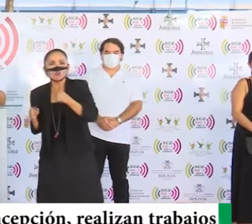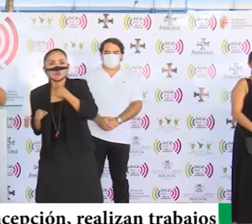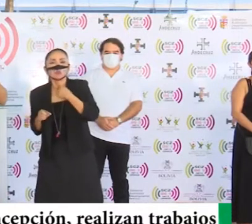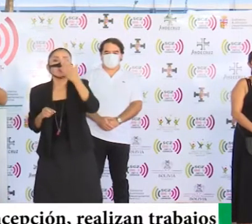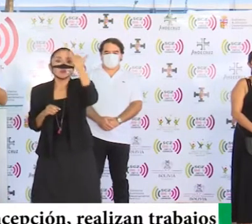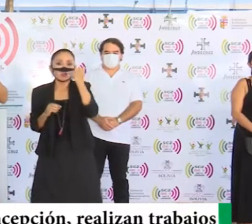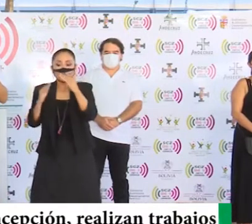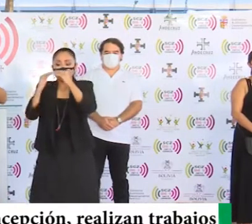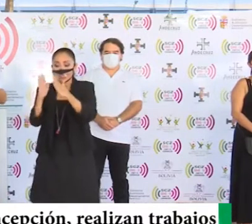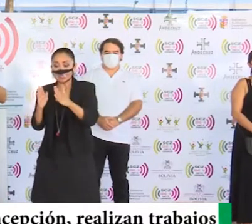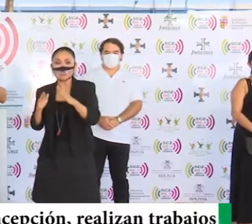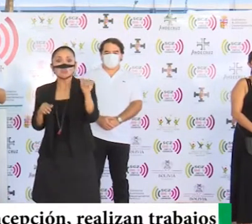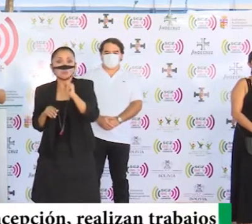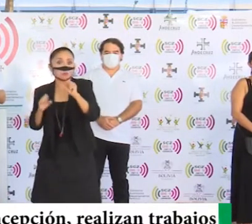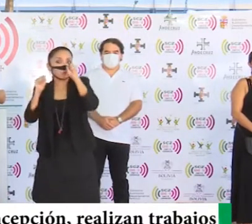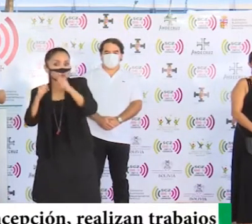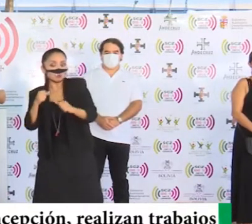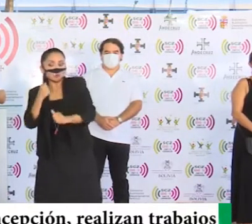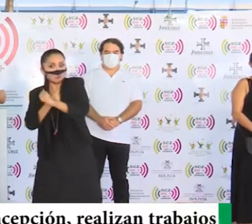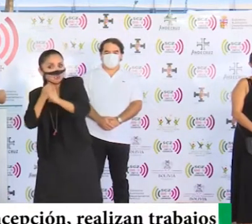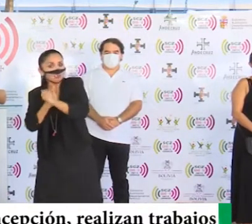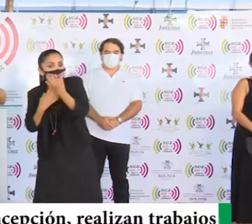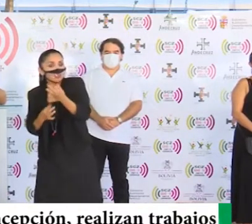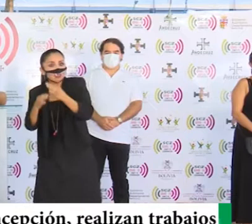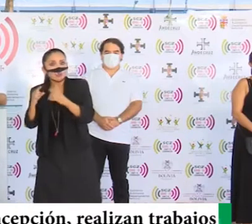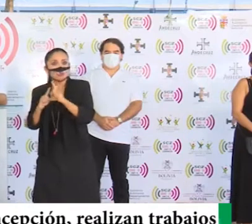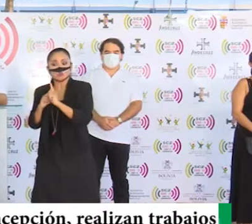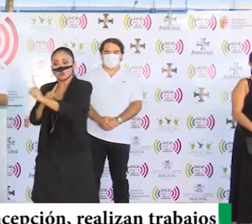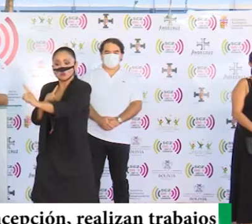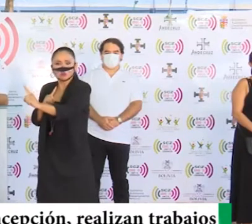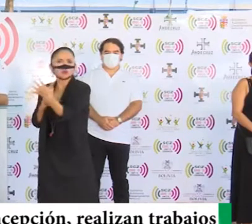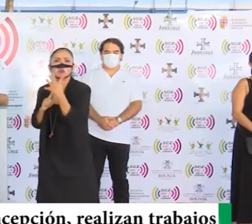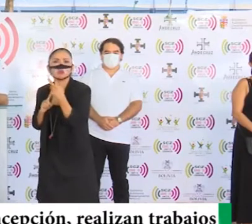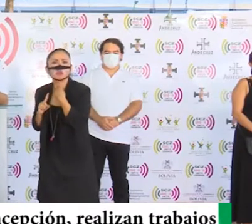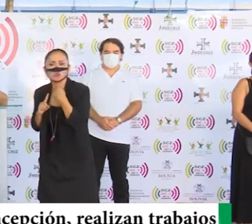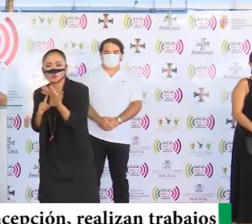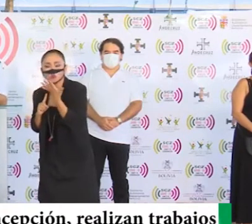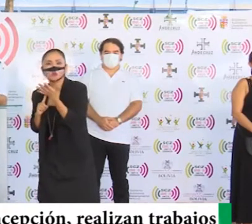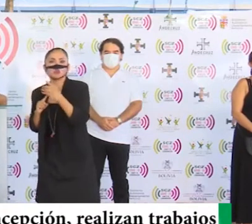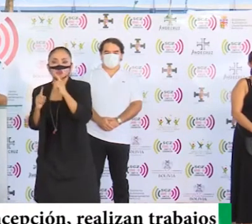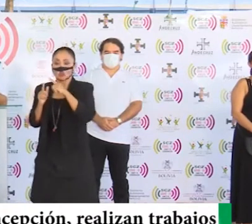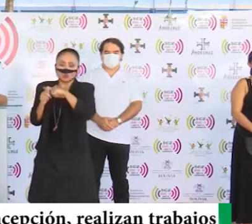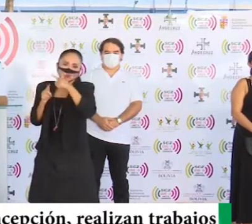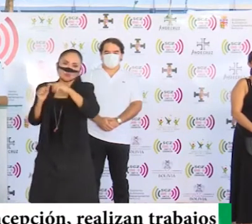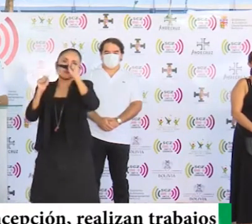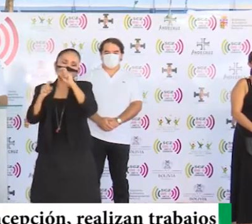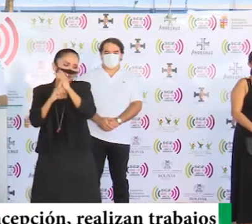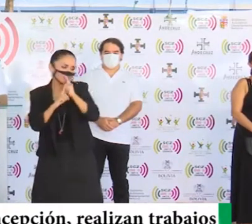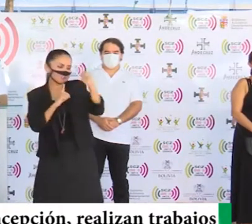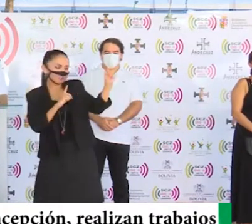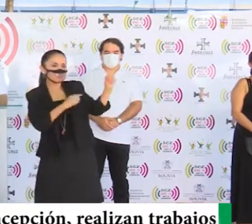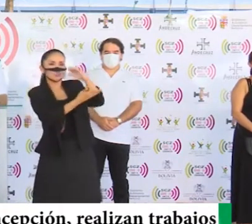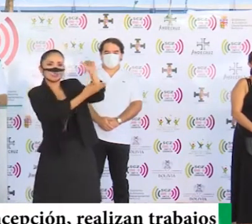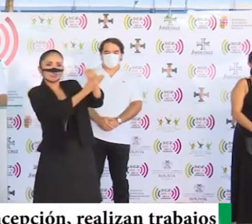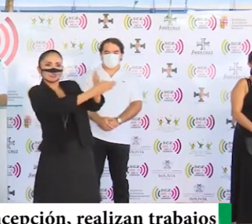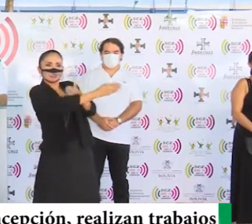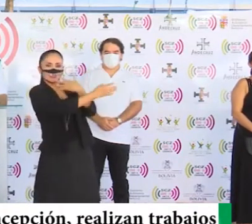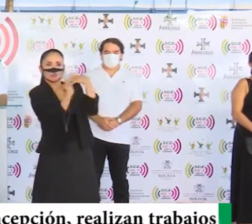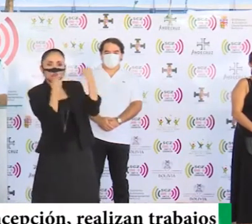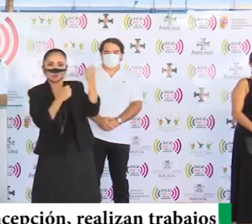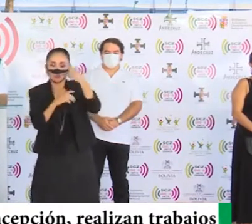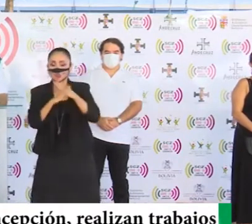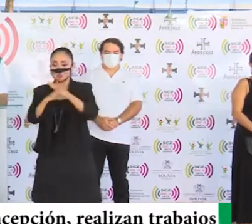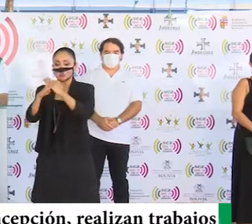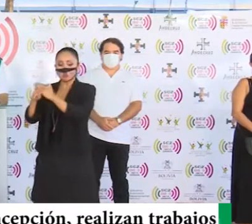La casa también puede ser un lugar de riesgo si no podemos hacer aislamiento y evitar que nuestros seres queridos se enfermen.